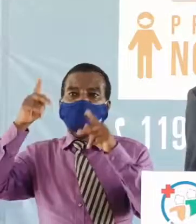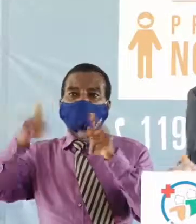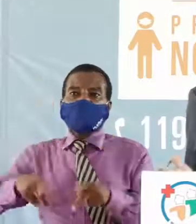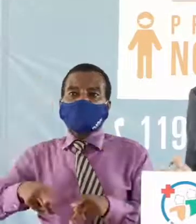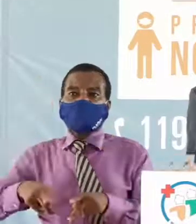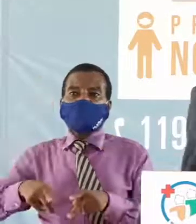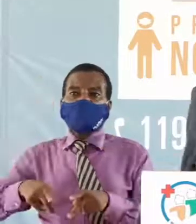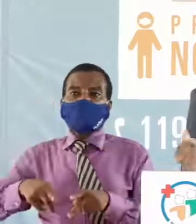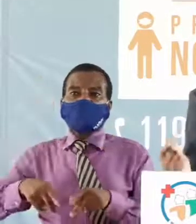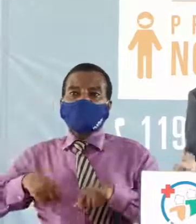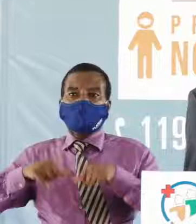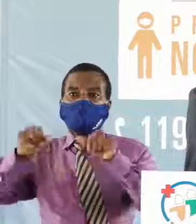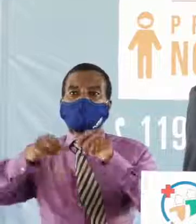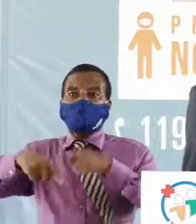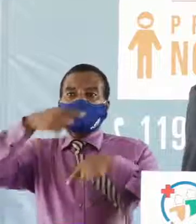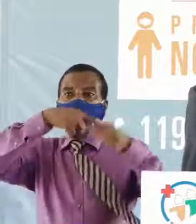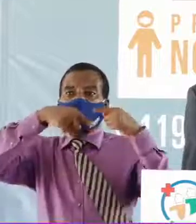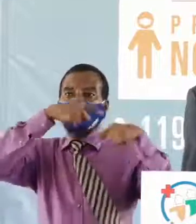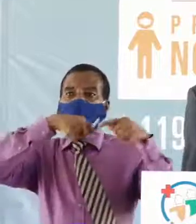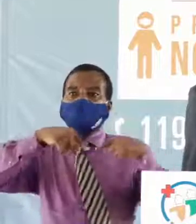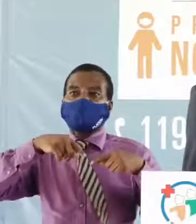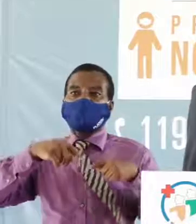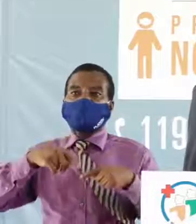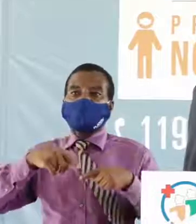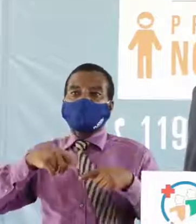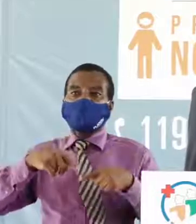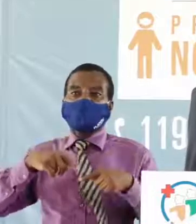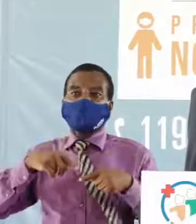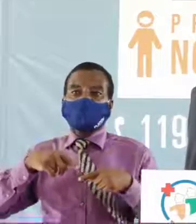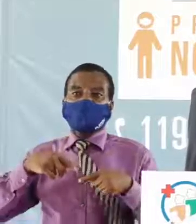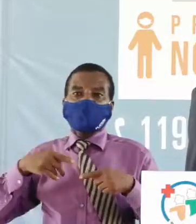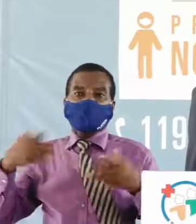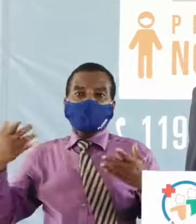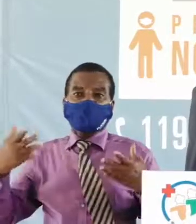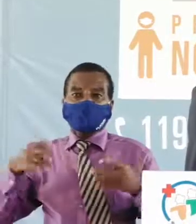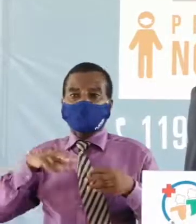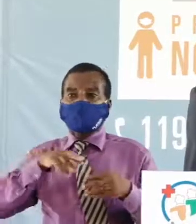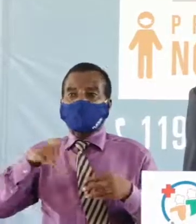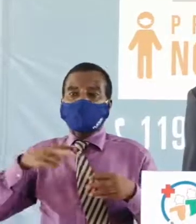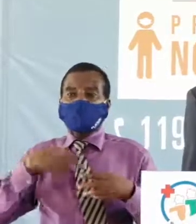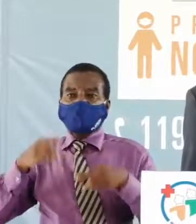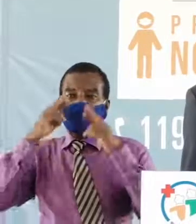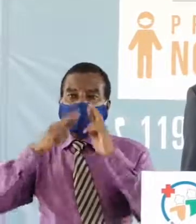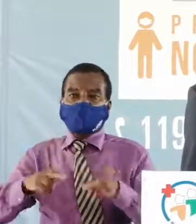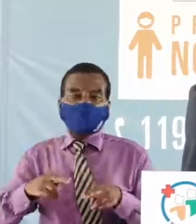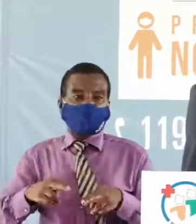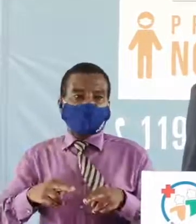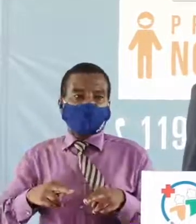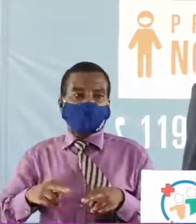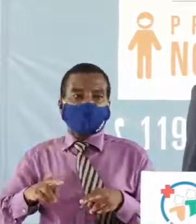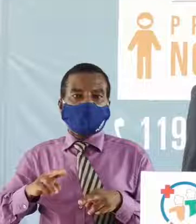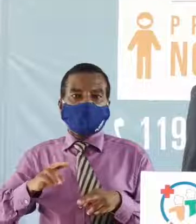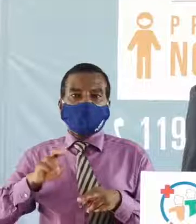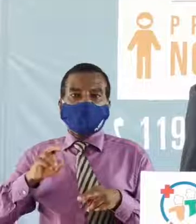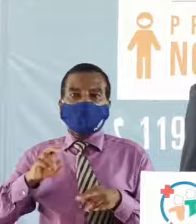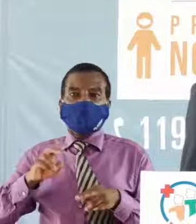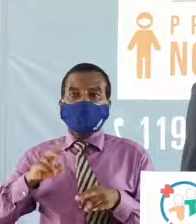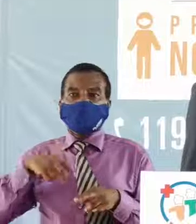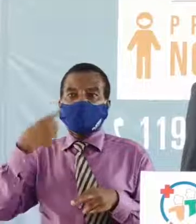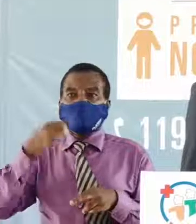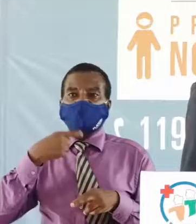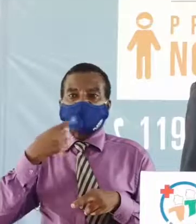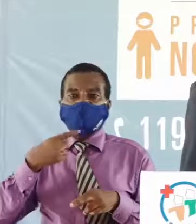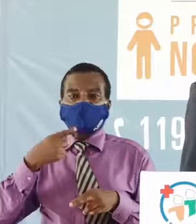continuent de voyager c'est une question mon commissaire je sais que vous avez la réponse une question qui